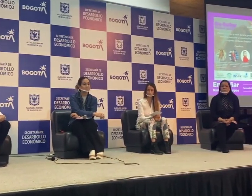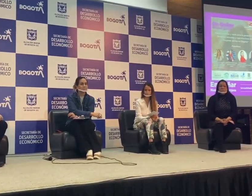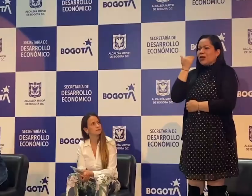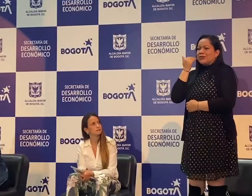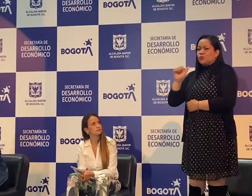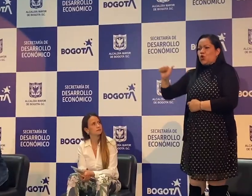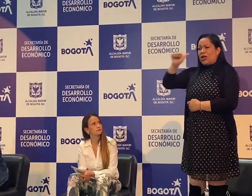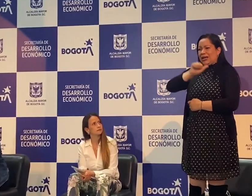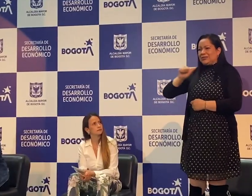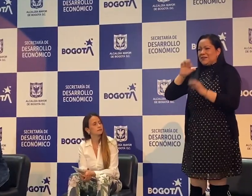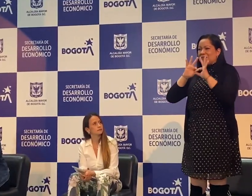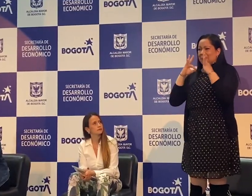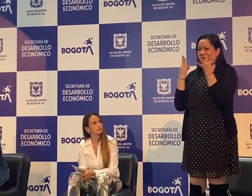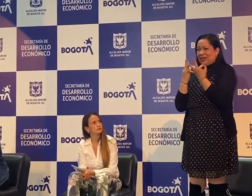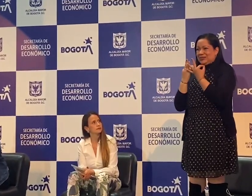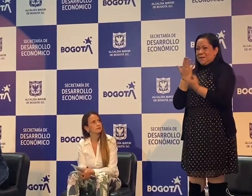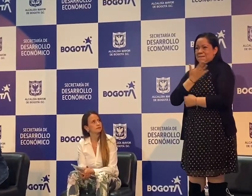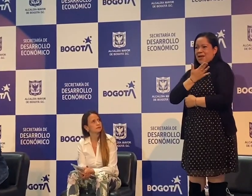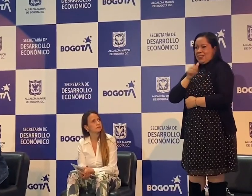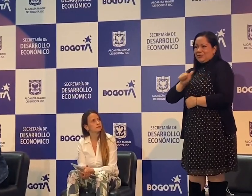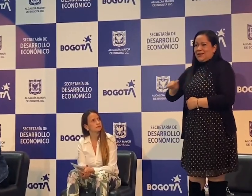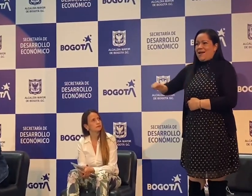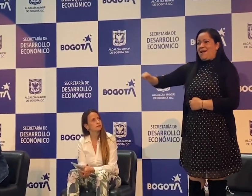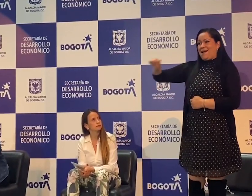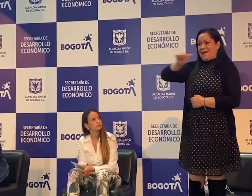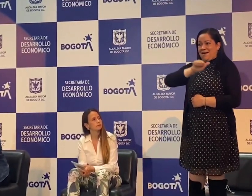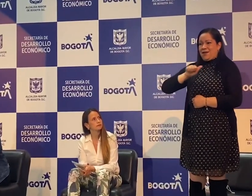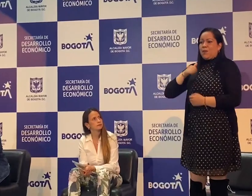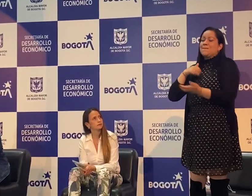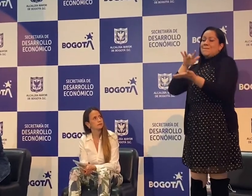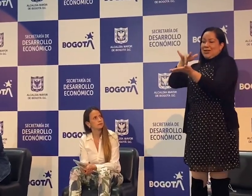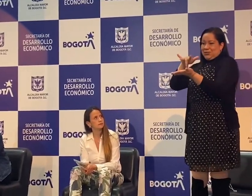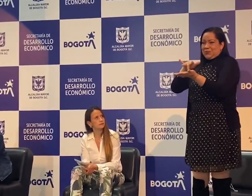La Comisión de Familias está conformada por Madres de Hijos Sordos.